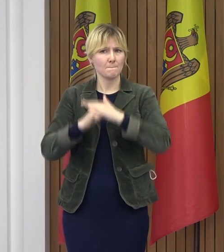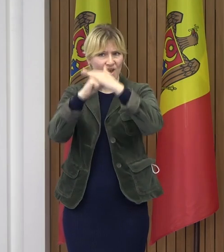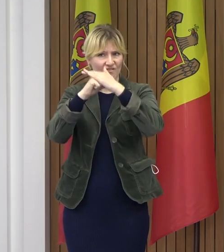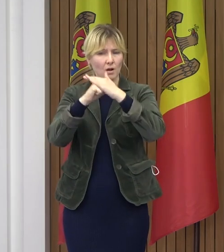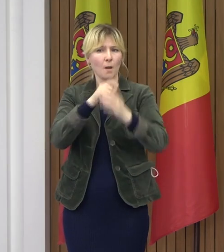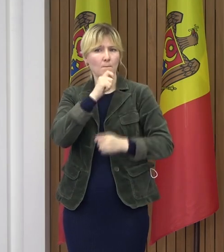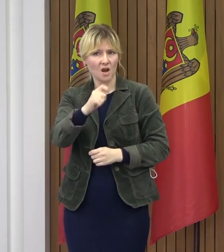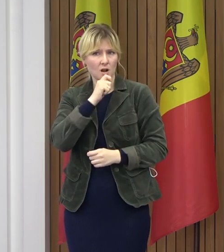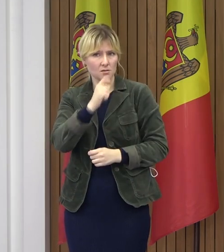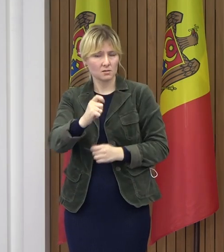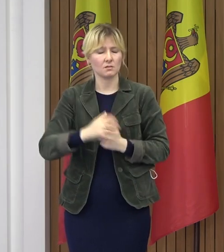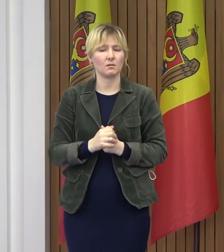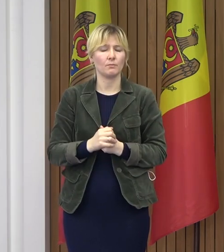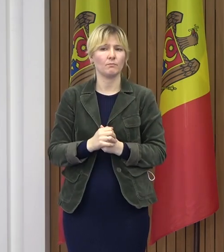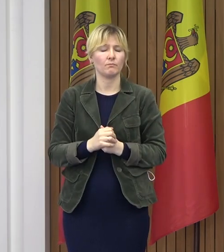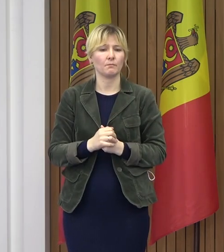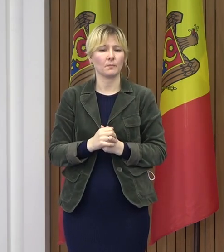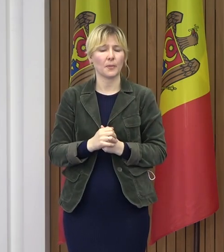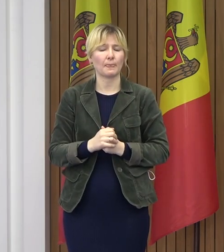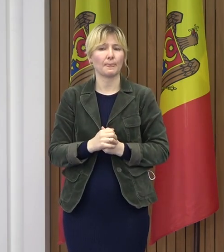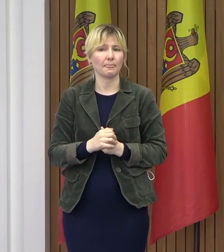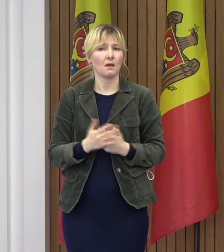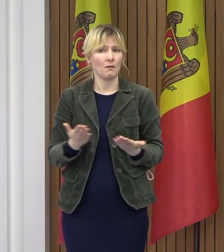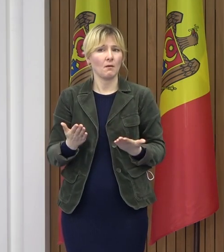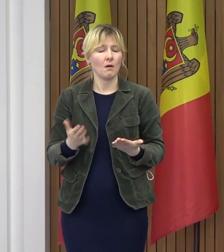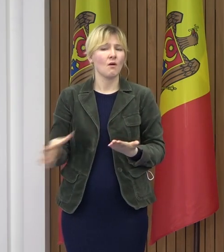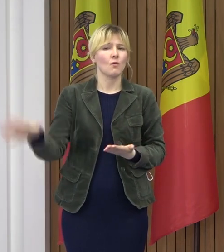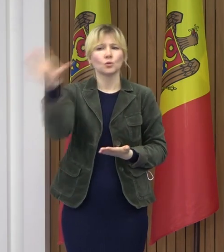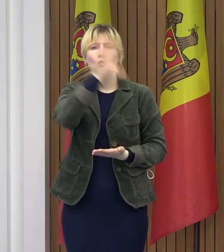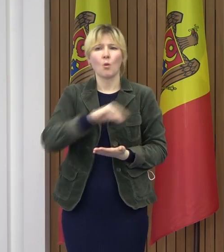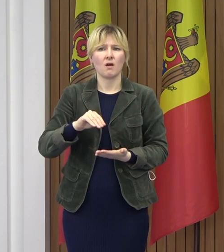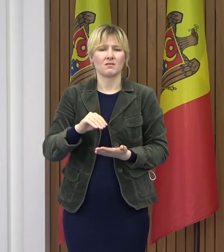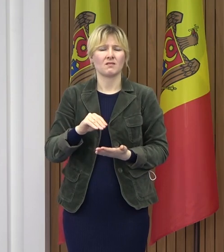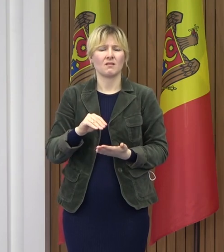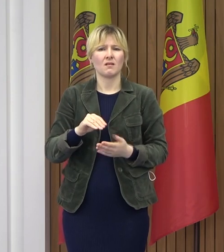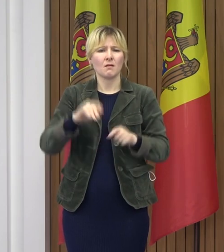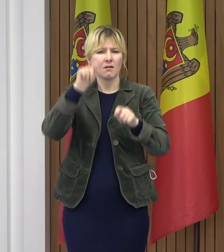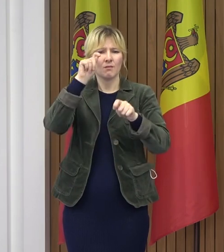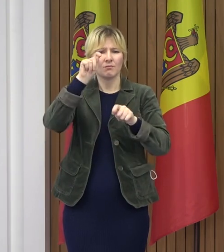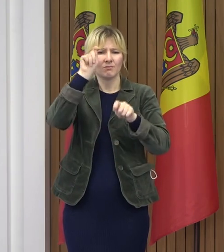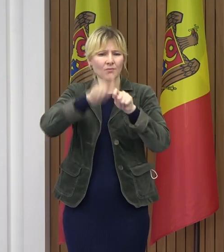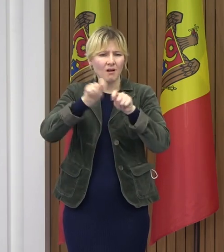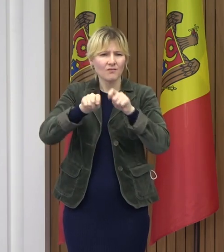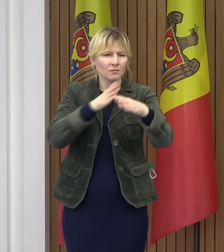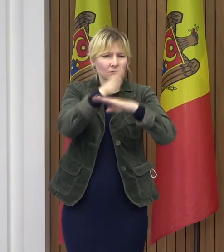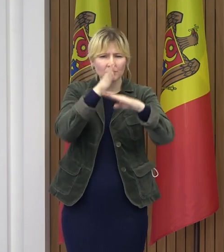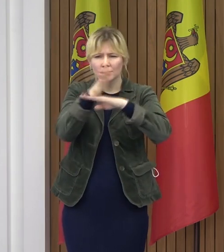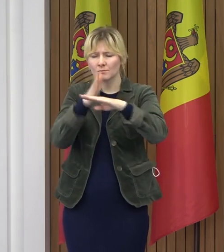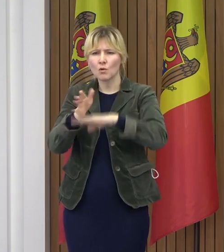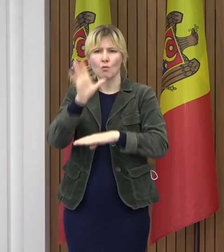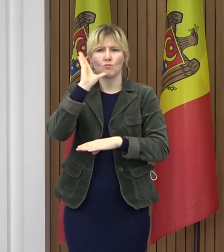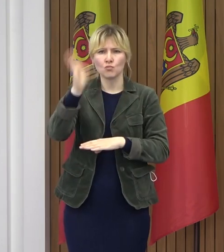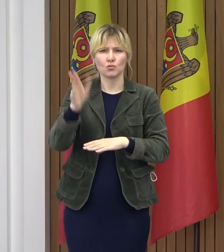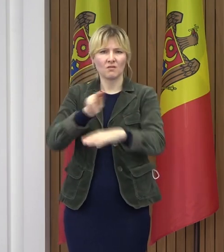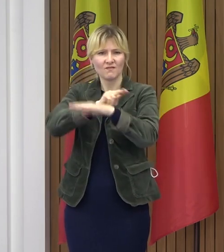este că toate structurile de control vor fi antrenate